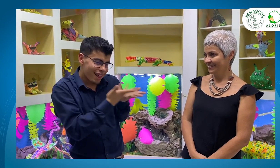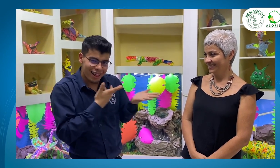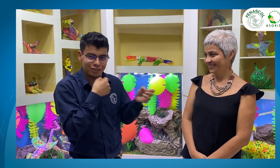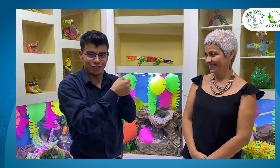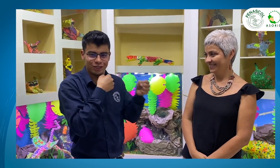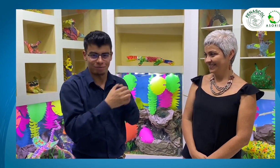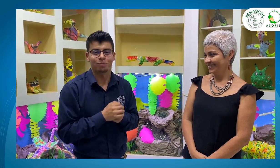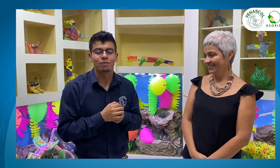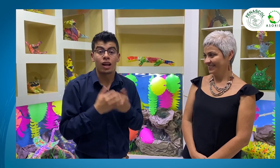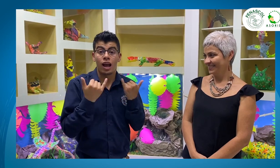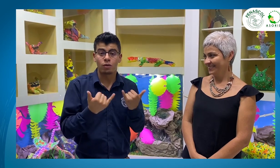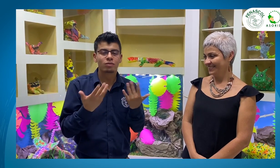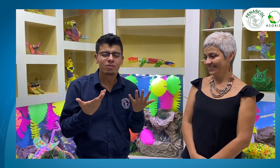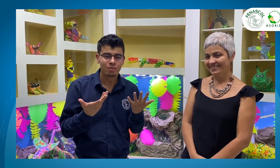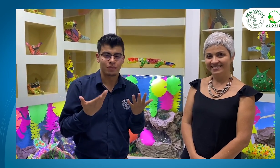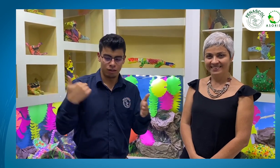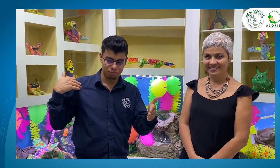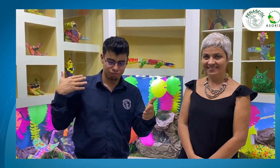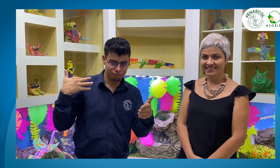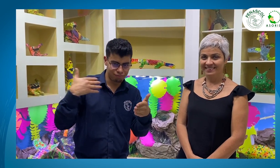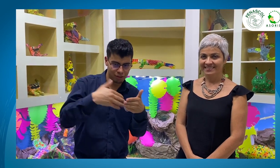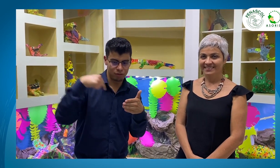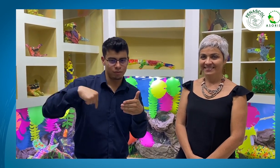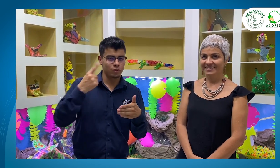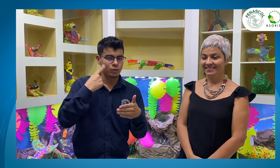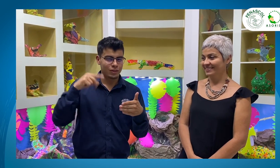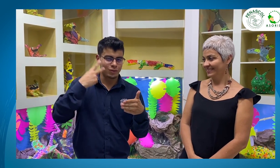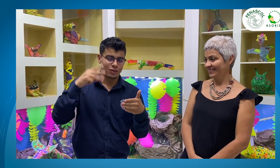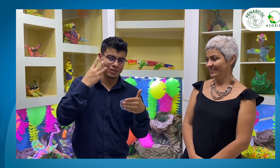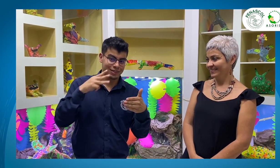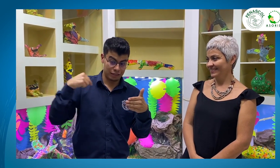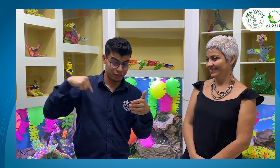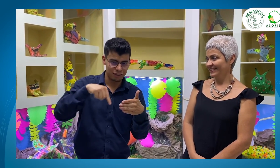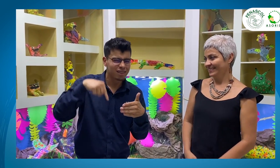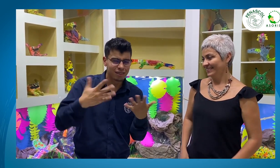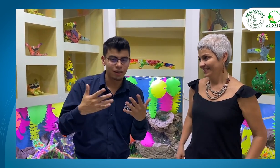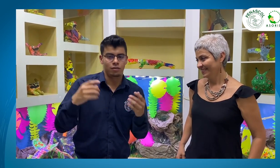Ya han pasado tres días del VIII Congreso Nacional de la Situación de la Persona Sorda en Colombia.